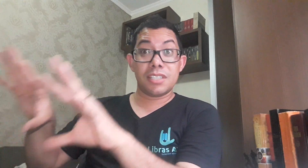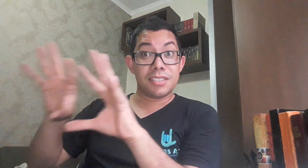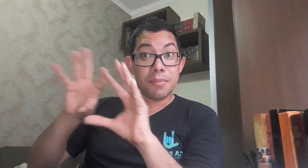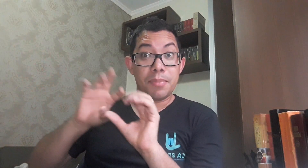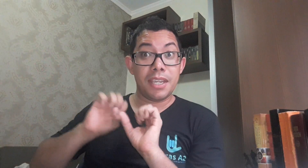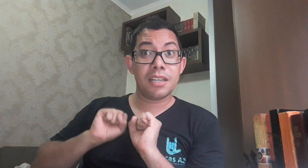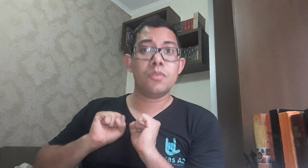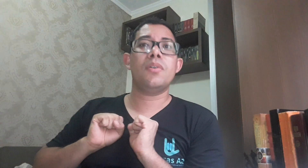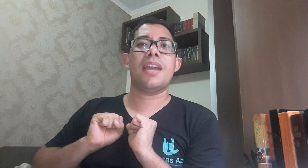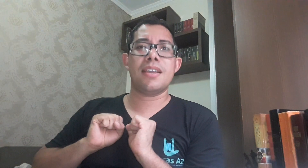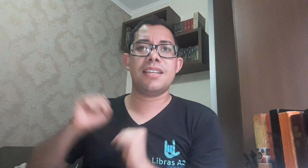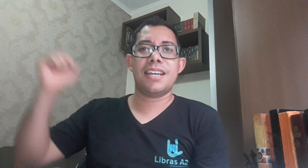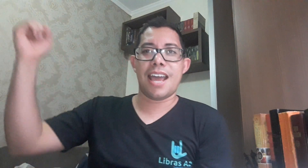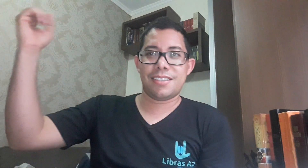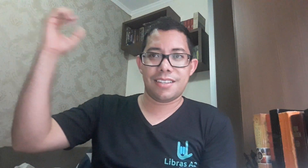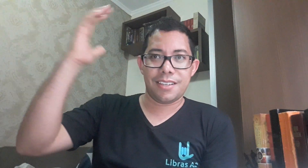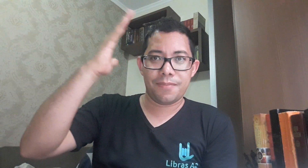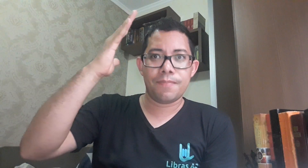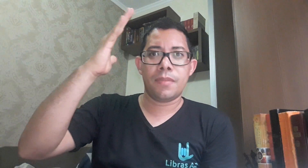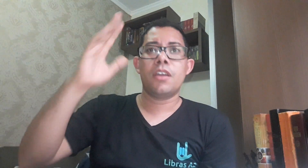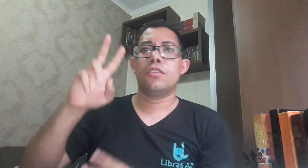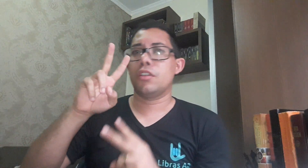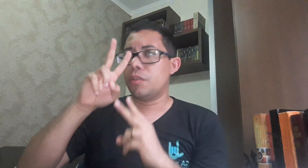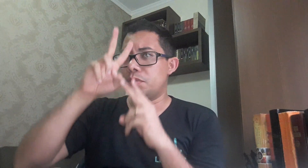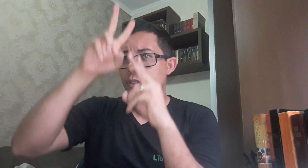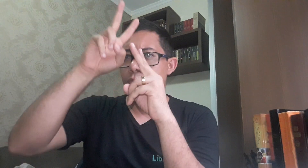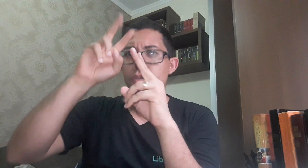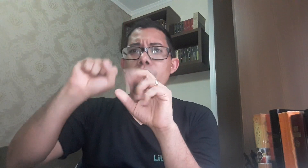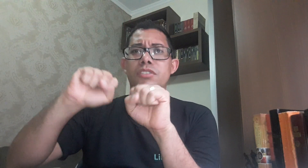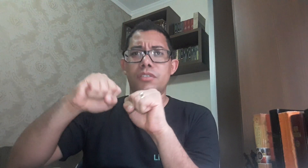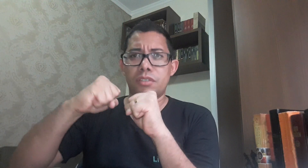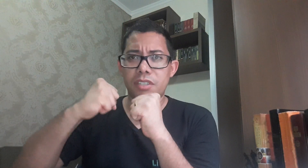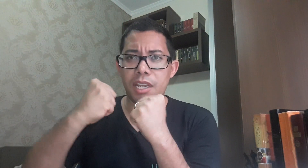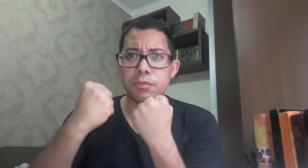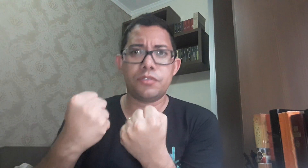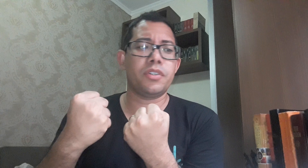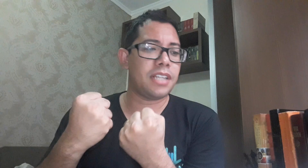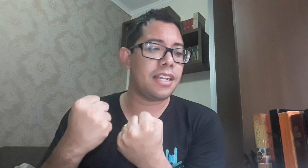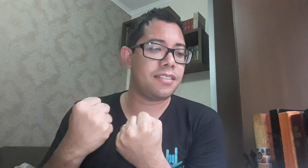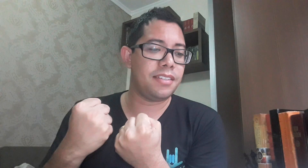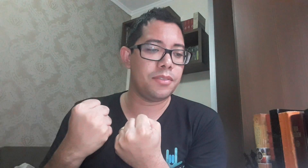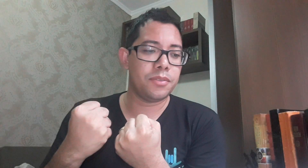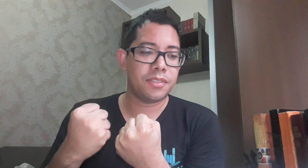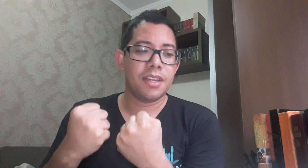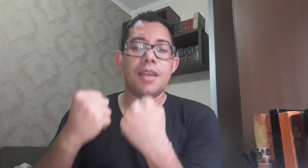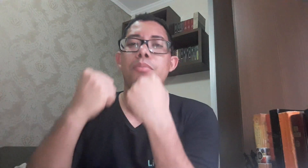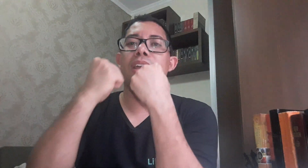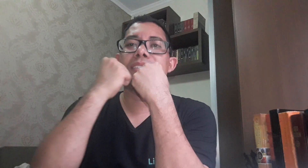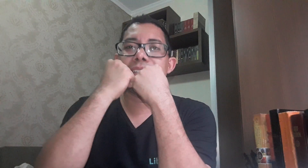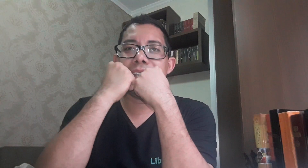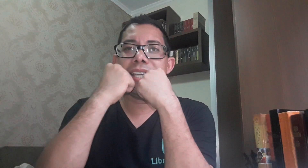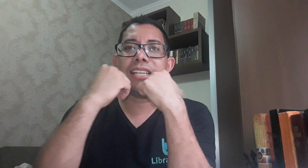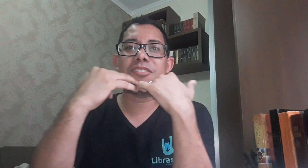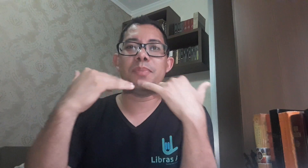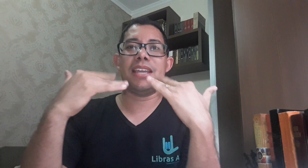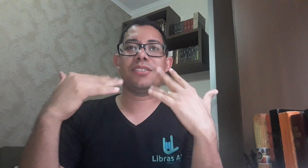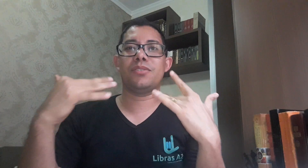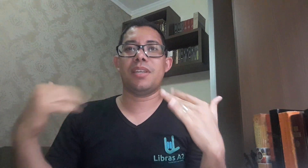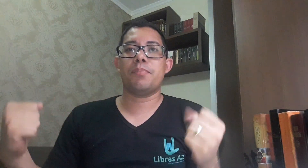recebendo essa graça, nós vamos ter força, nós seremos fortalecidos por essas ricas bênçãos sem